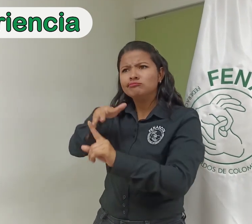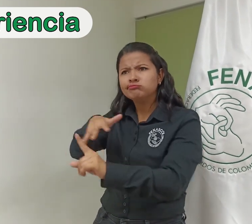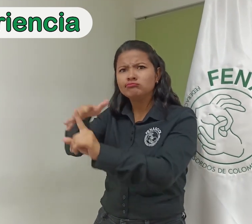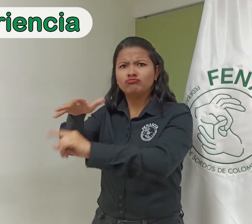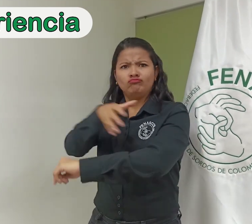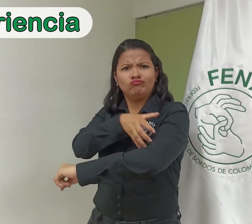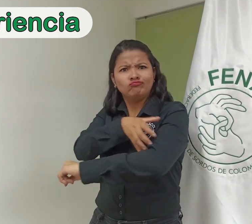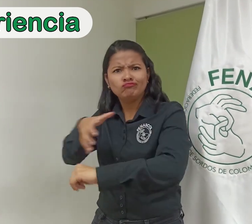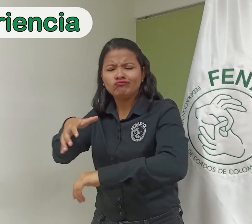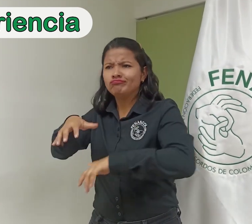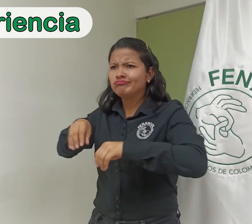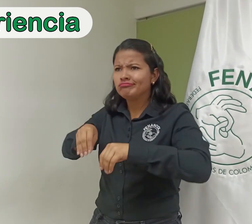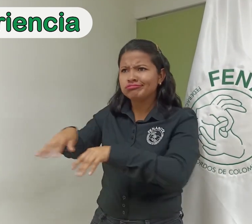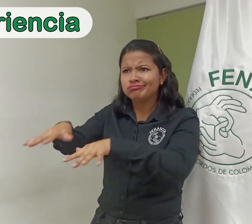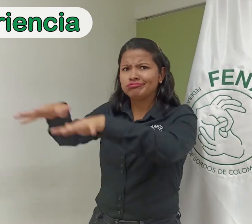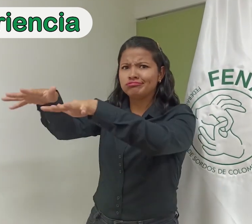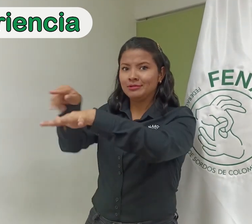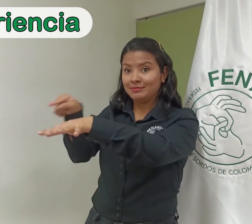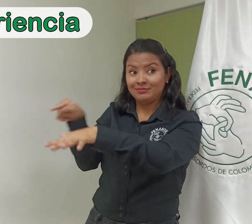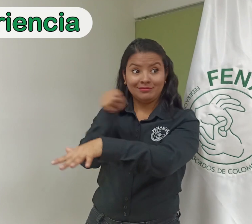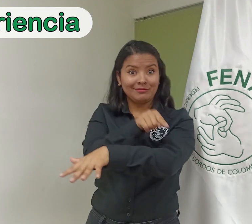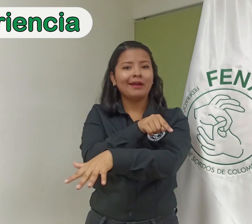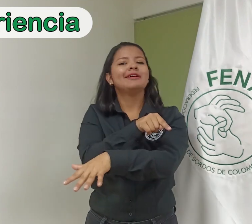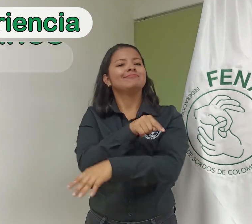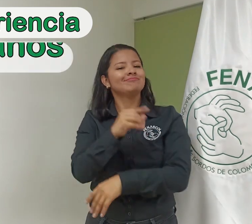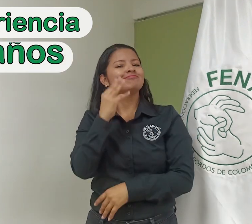algunos de estos espacios, una experiencia de dos años.